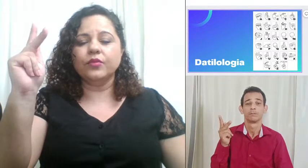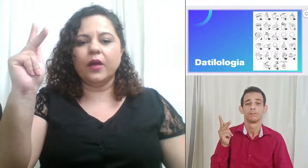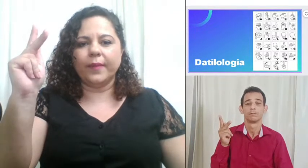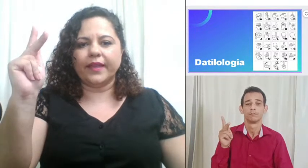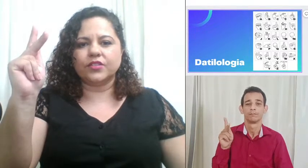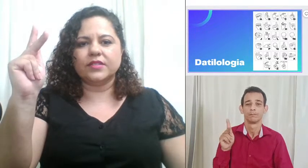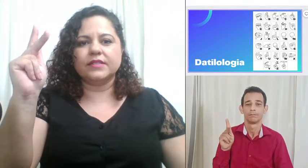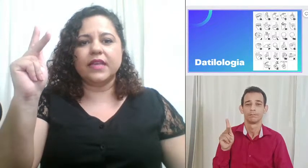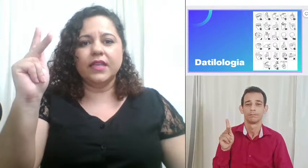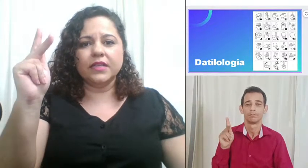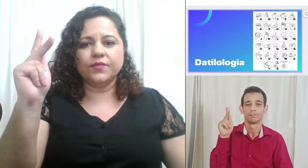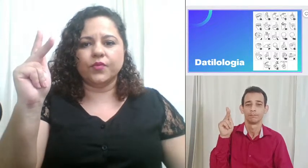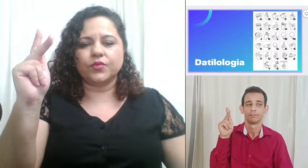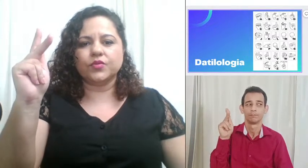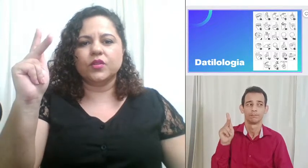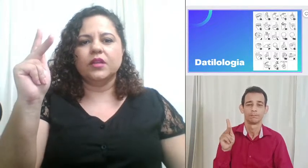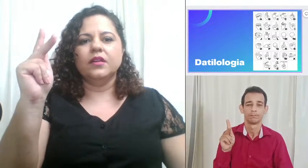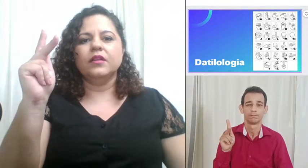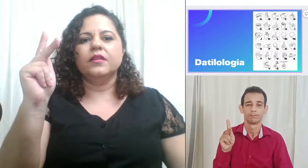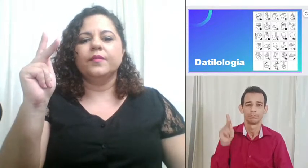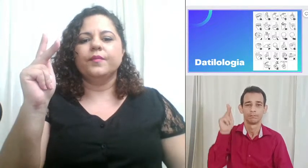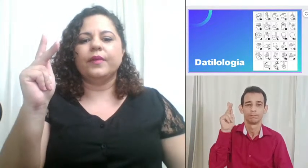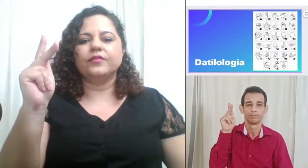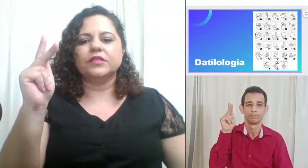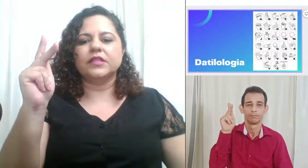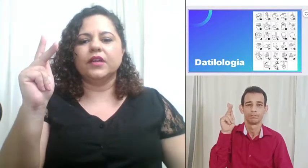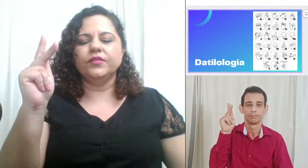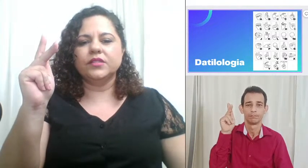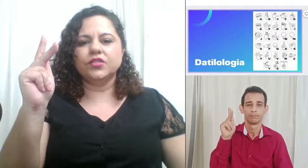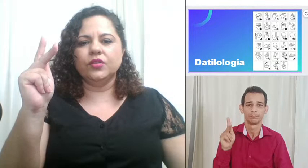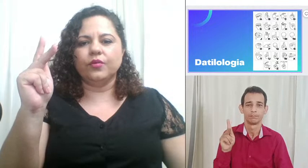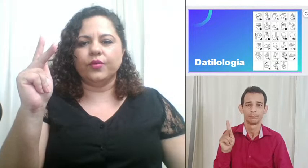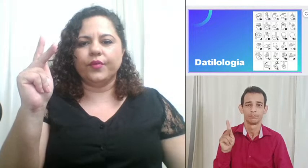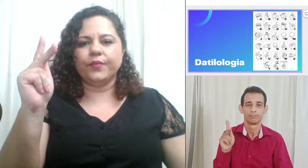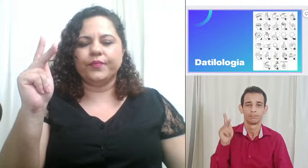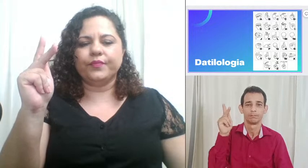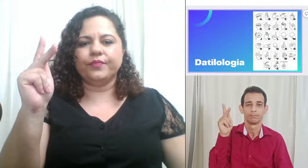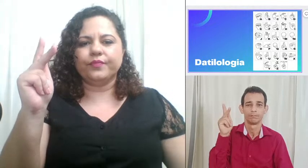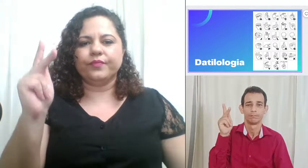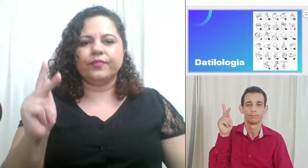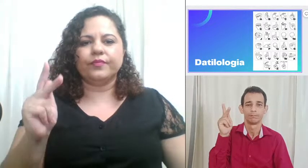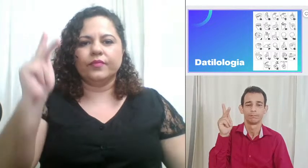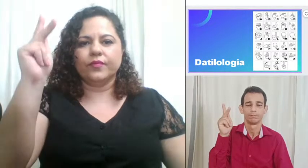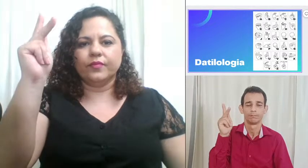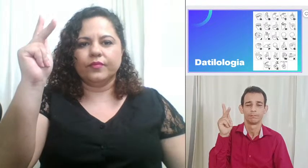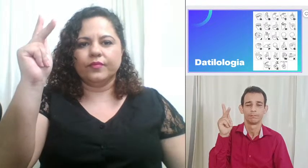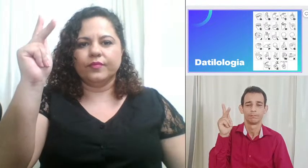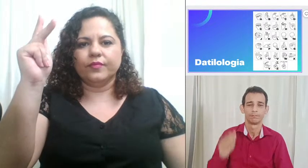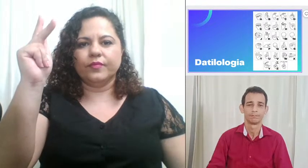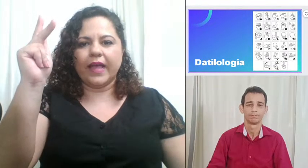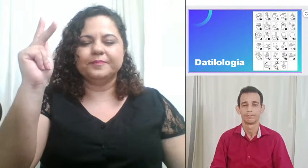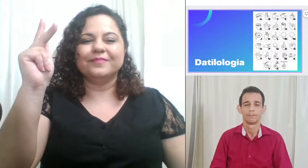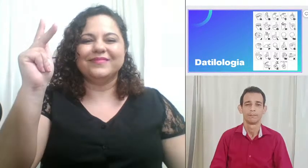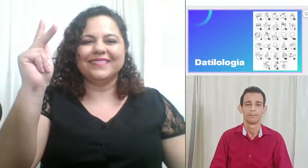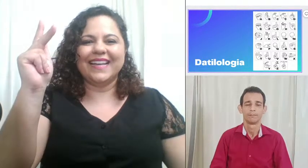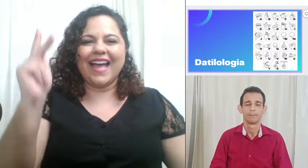naturalmente sem esforço para você não sentir dor tá K